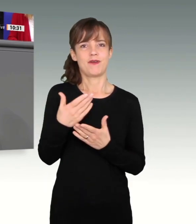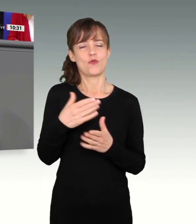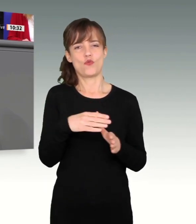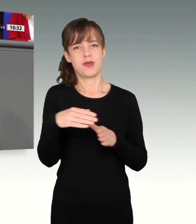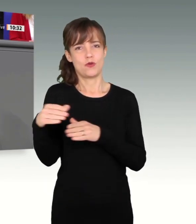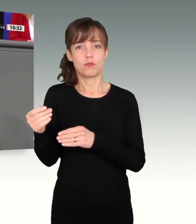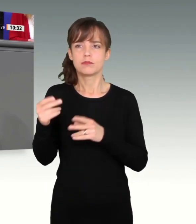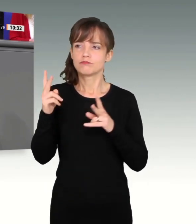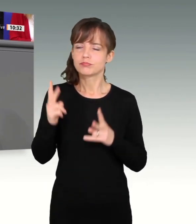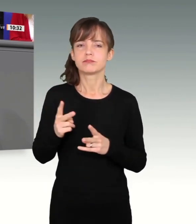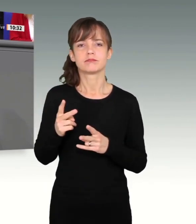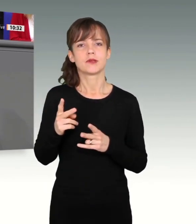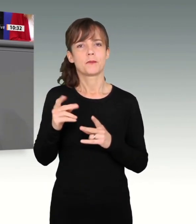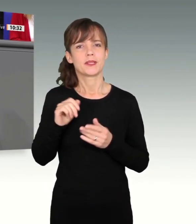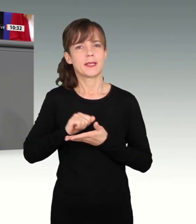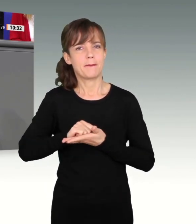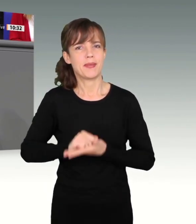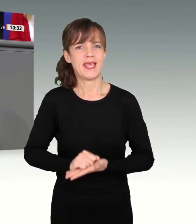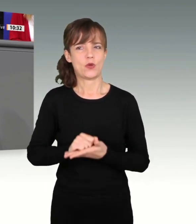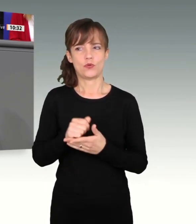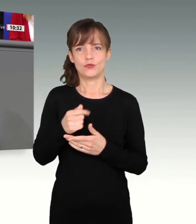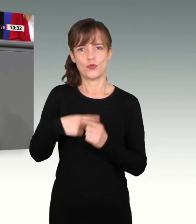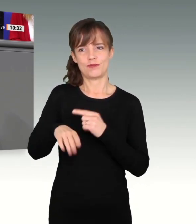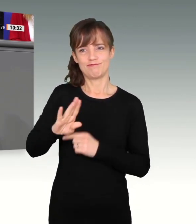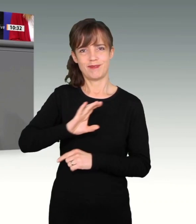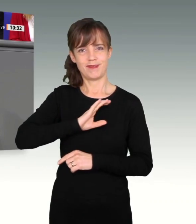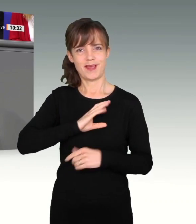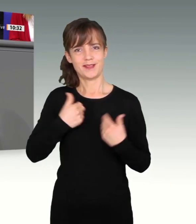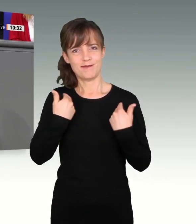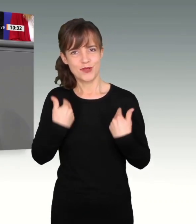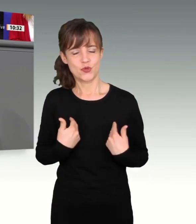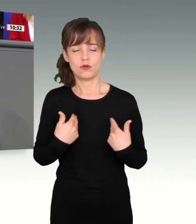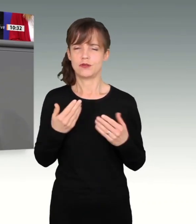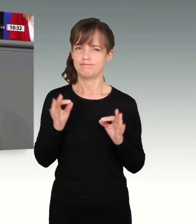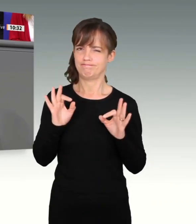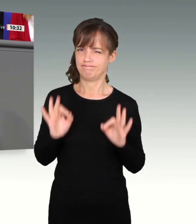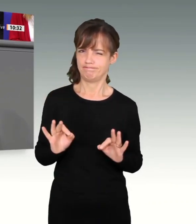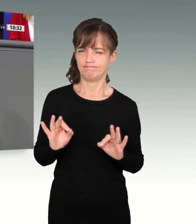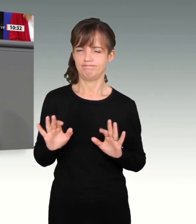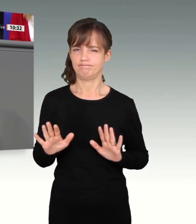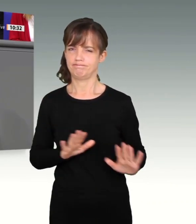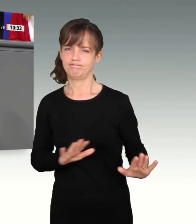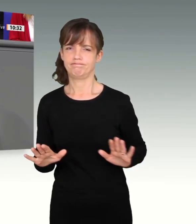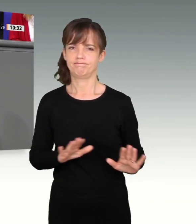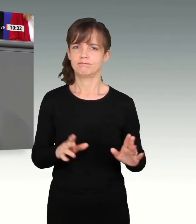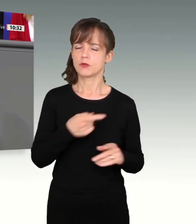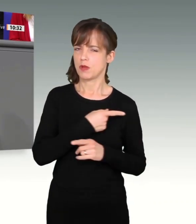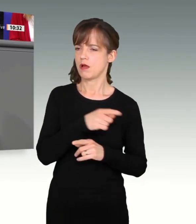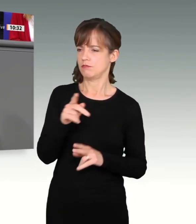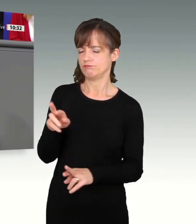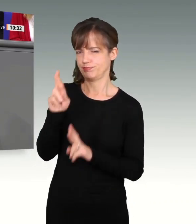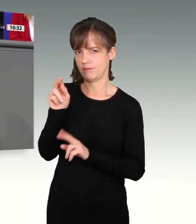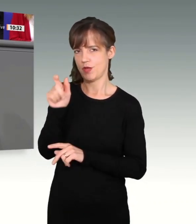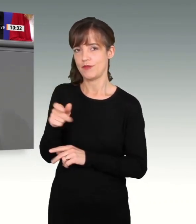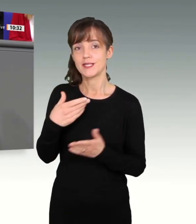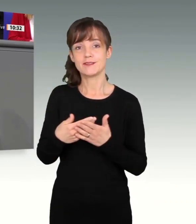Amt wirklich geprägt hat, auch mit seiner Persönlichkeit, der ausgewogen agiert hat. Und ich denke, allseits geschätzt wurde. Deswegen will ich im